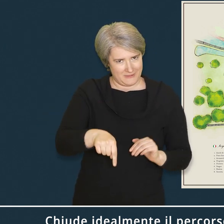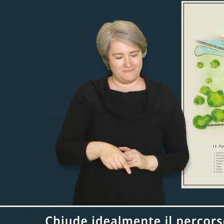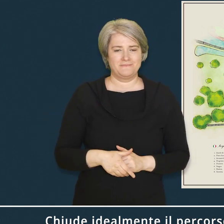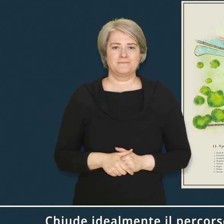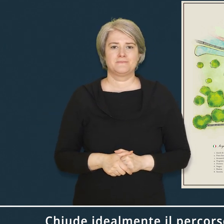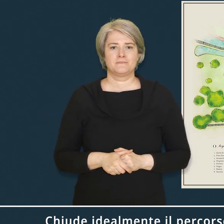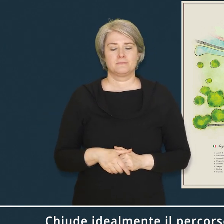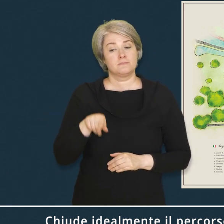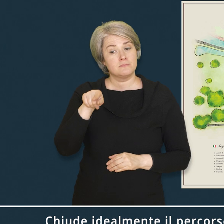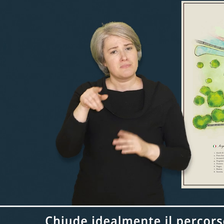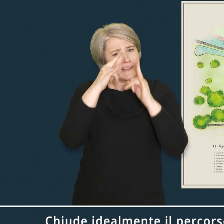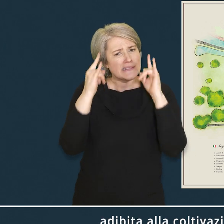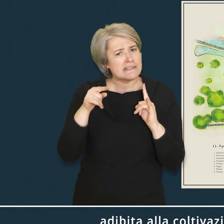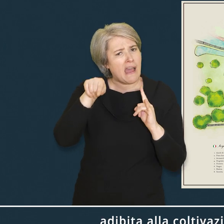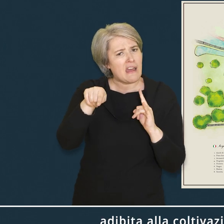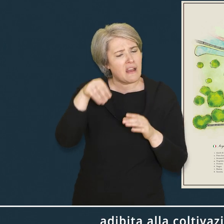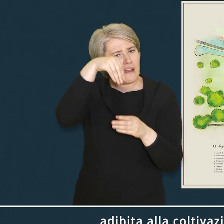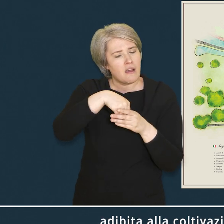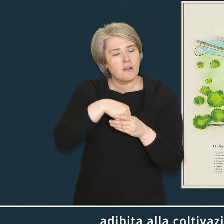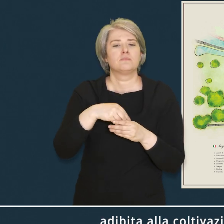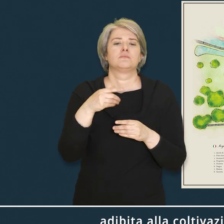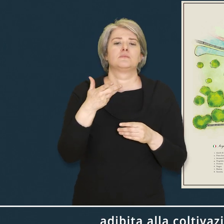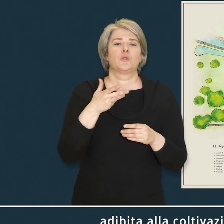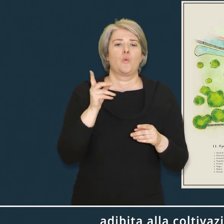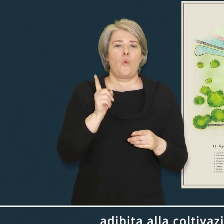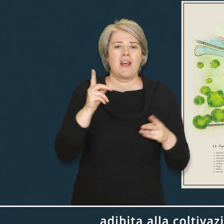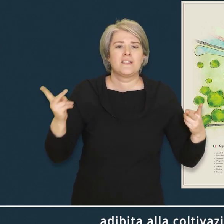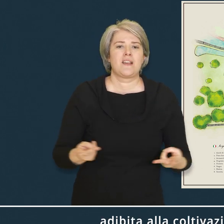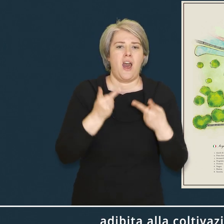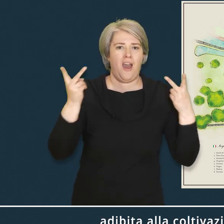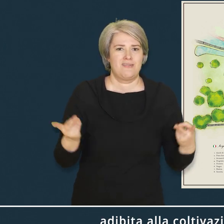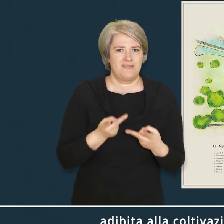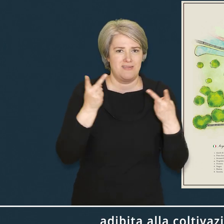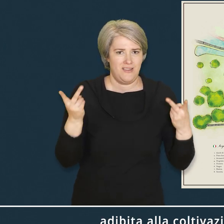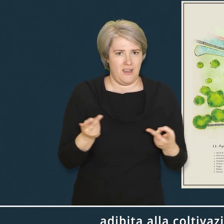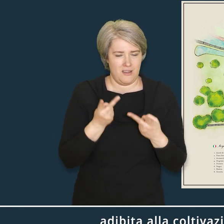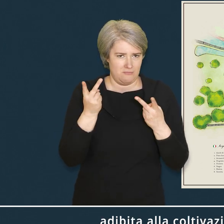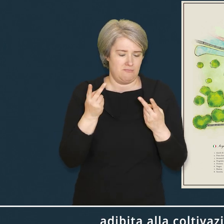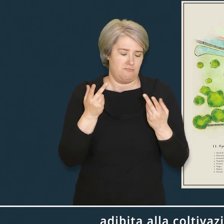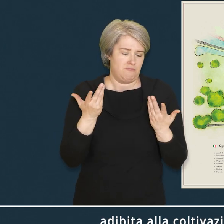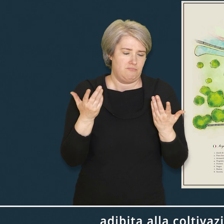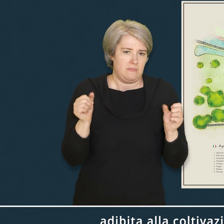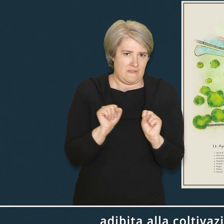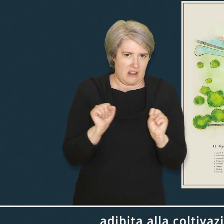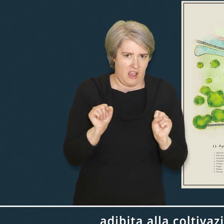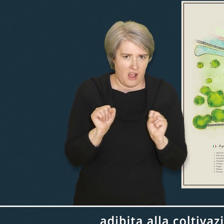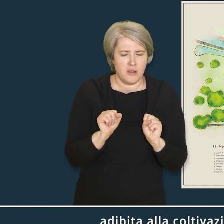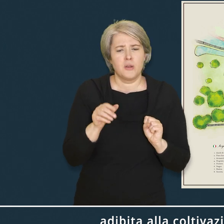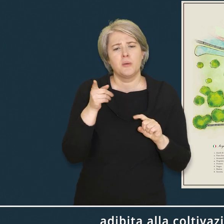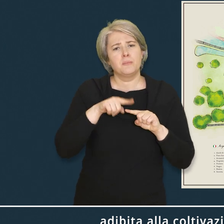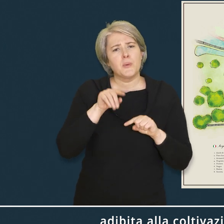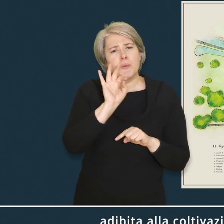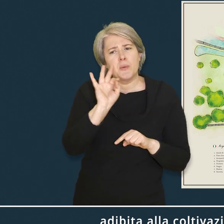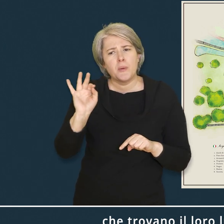8 Sulla mappa Adibita alla coltivazione Di insalate invernali Cui si accostano alcune piante